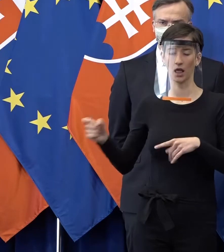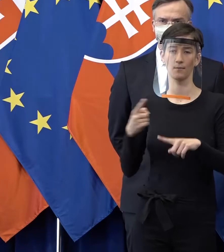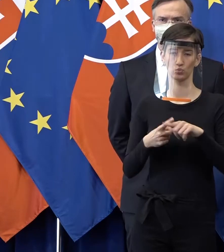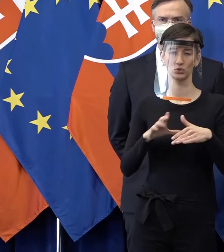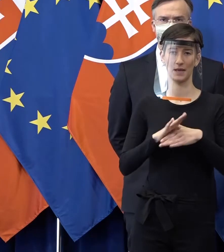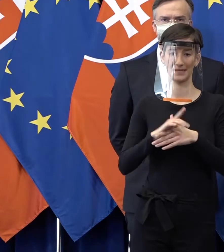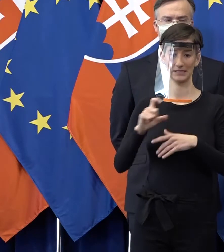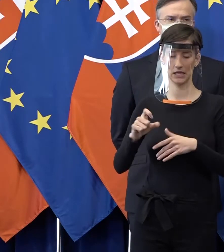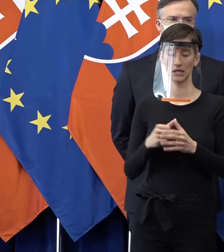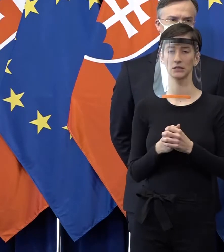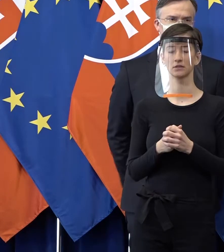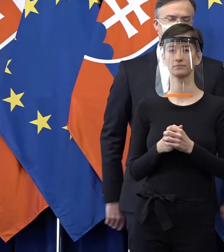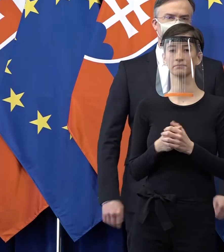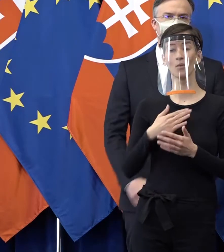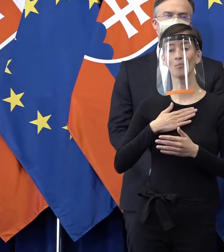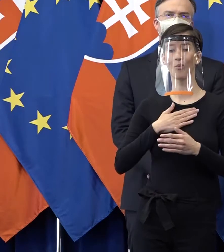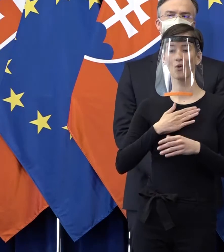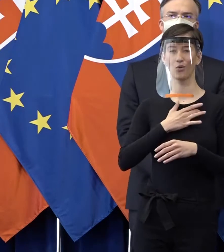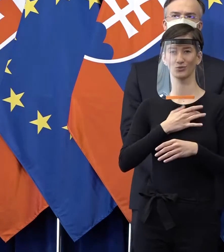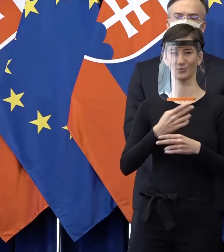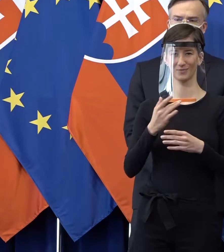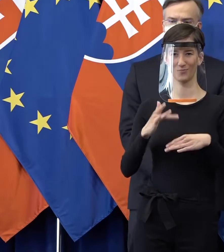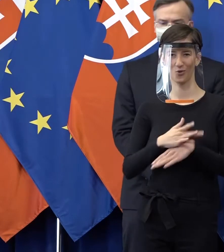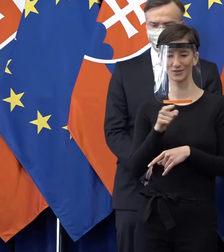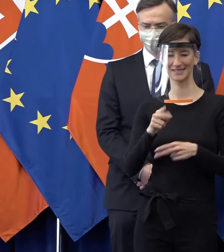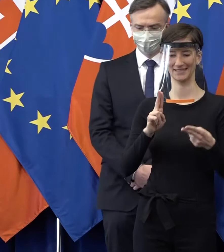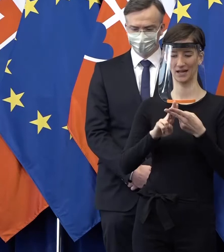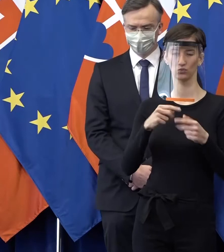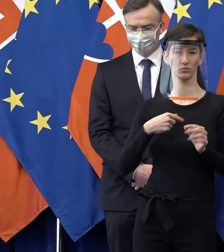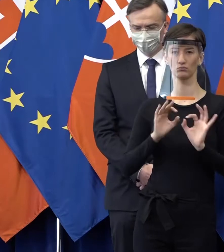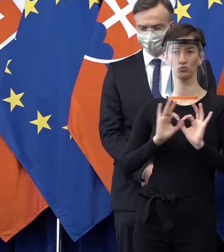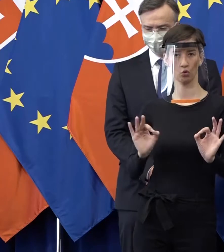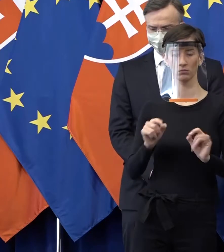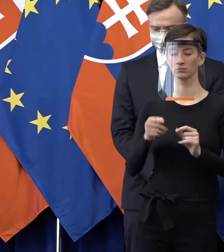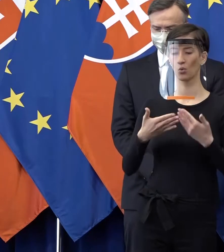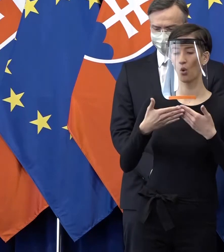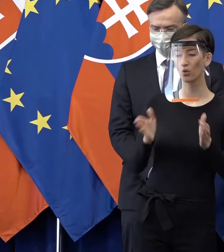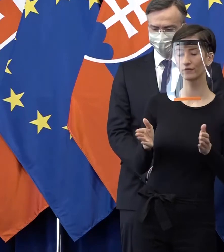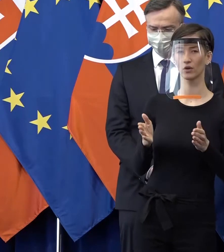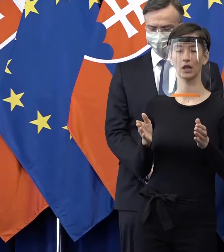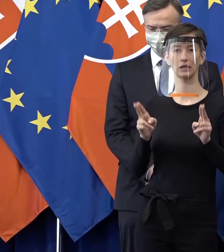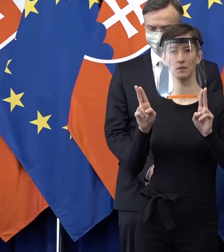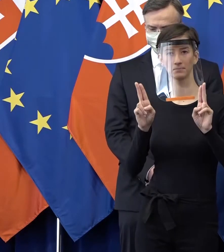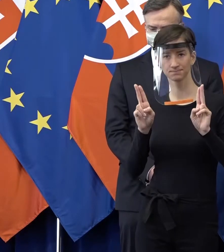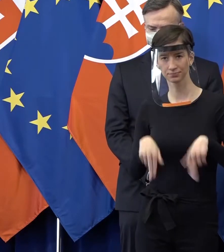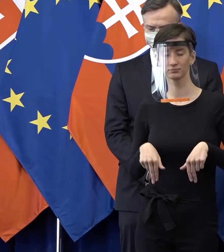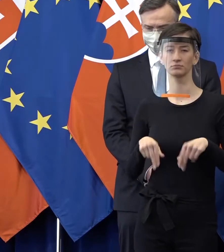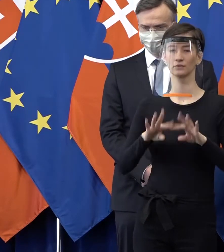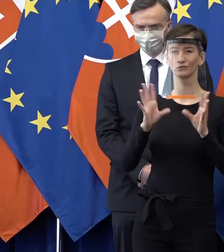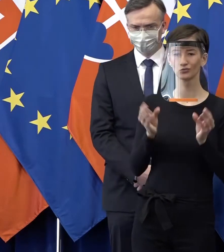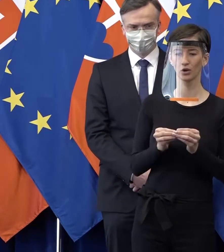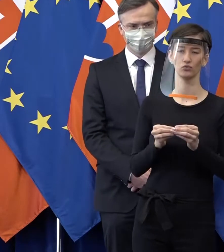mám z tohto stretnutia dobrý pocit, lebo vždy je dobre si vydiskutovať otvorene, bez nejakých diplomatických,